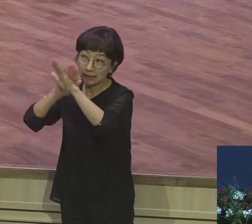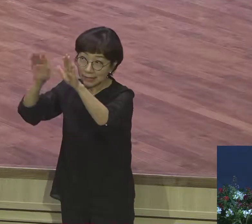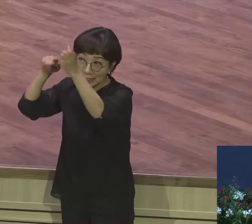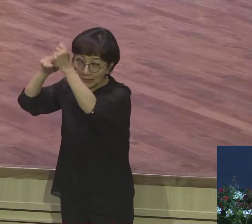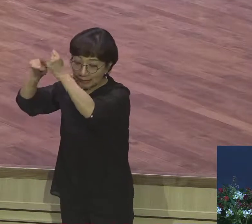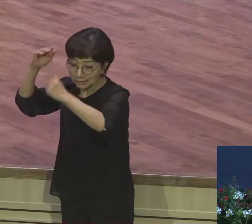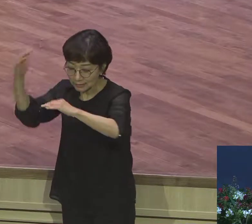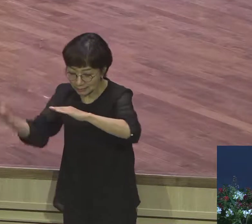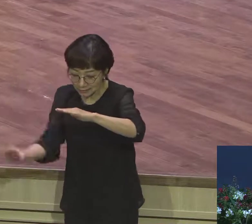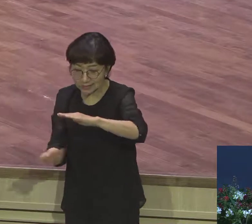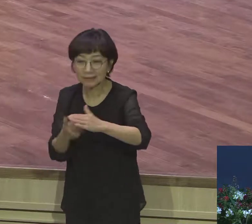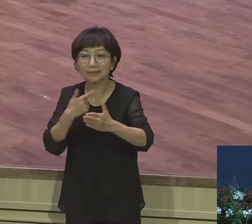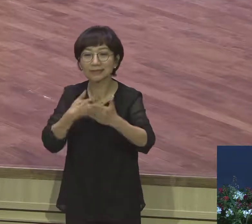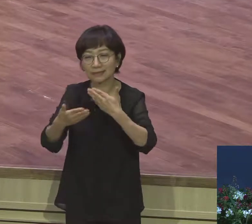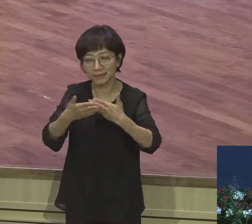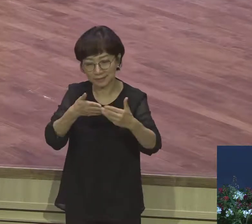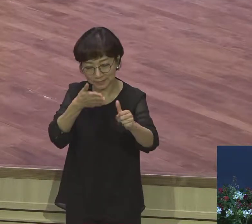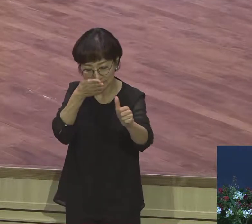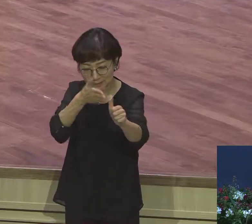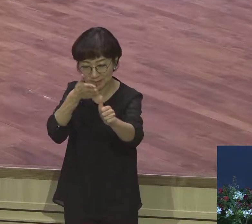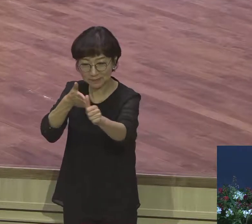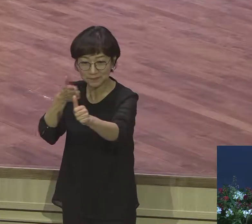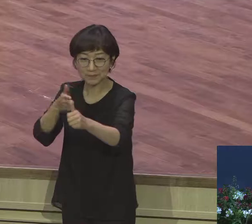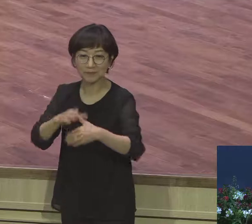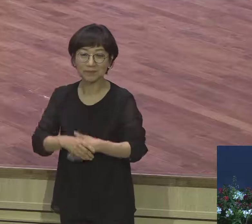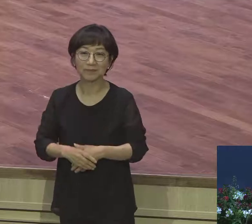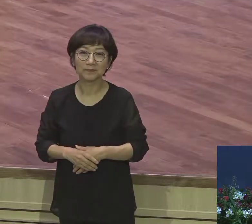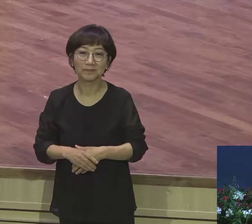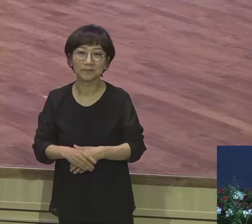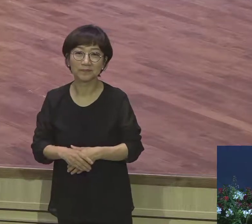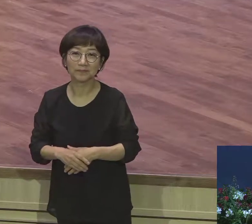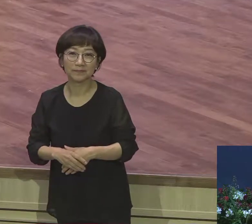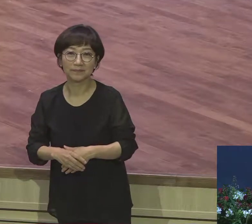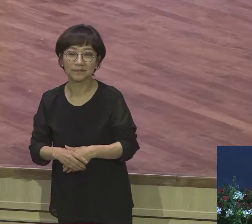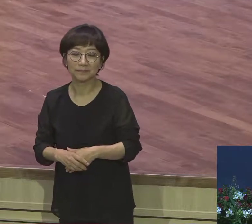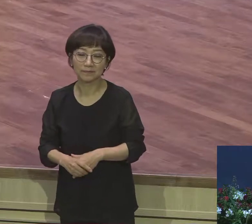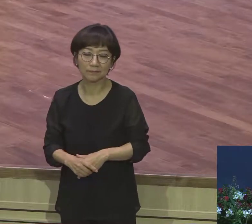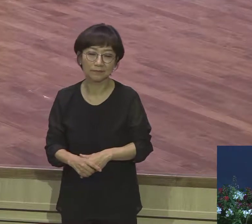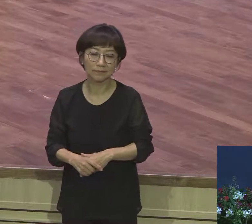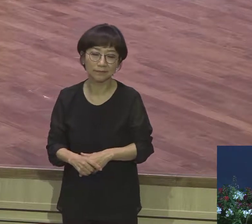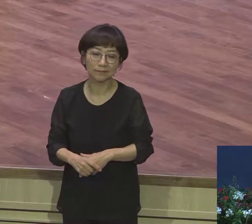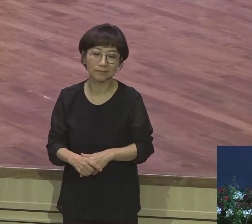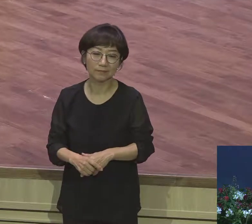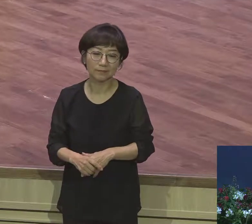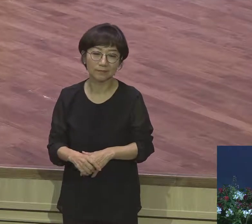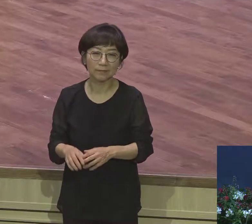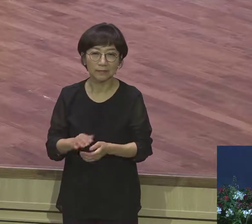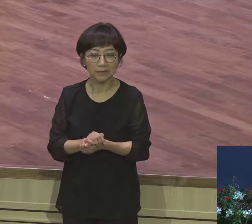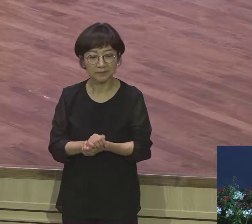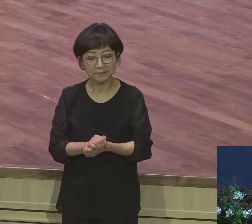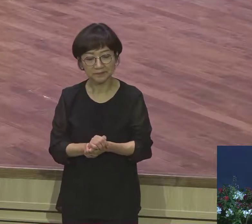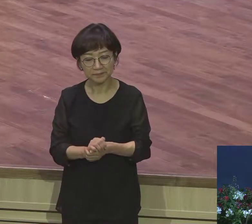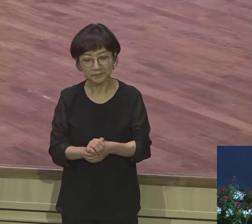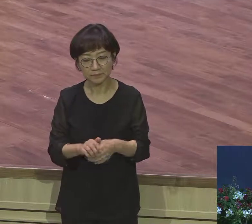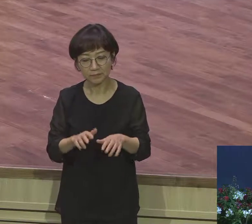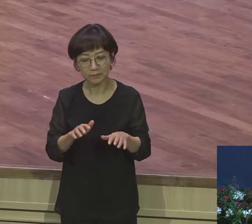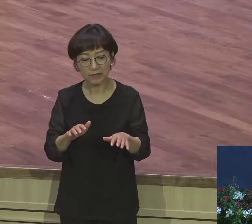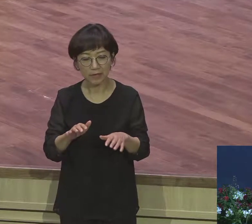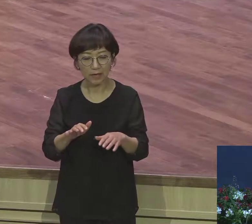아직도 금발리장천에 쫙 죽어서나 천당 하나님 어디에 있는지 아